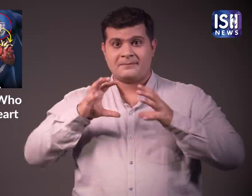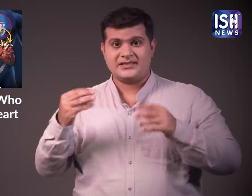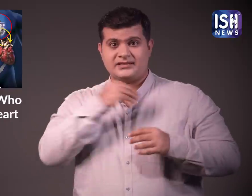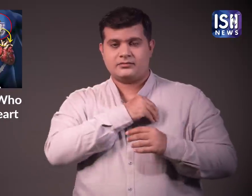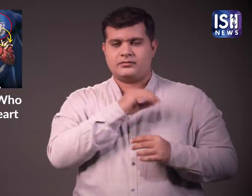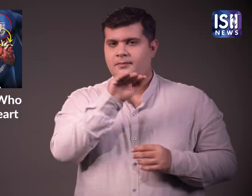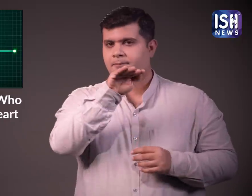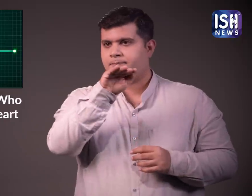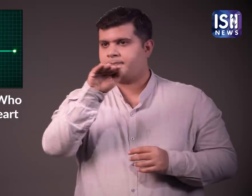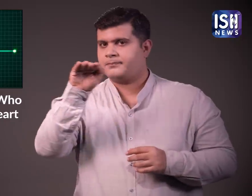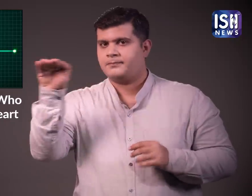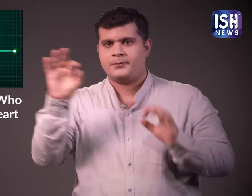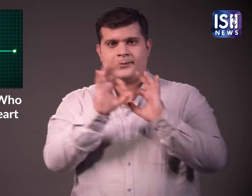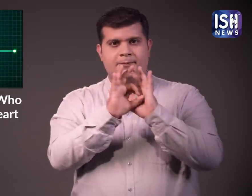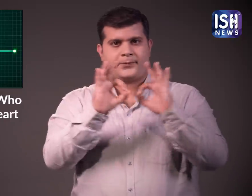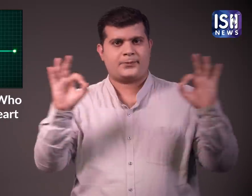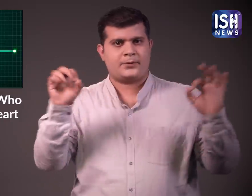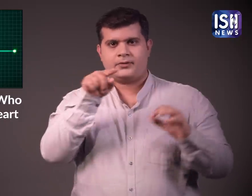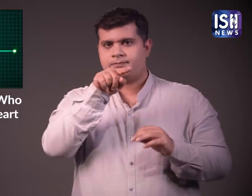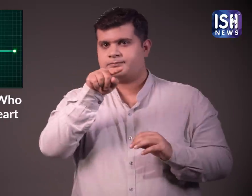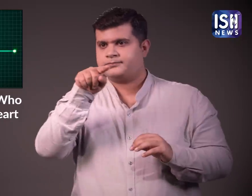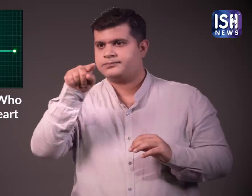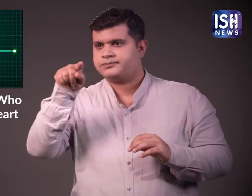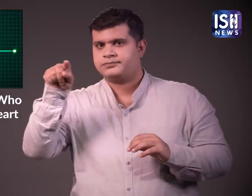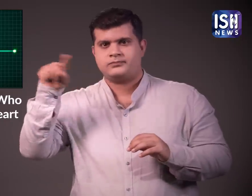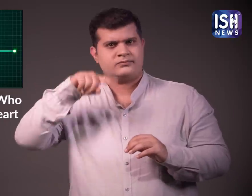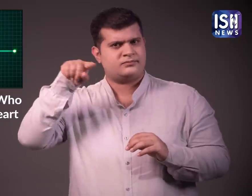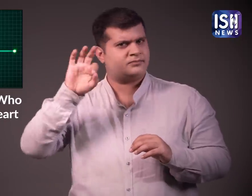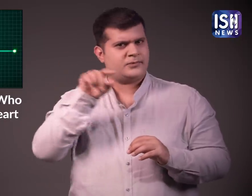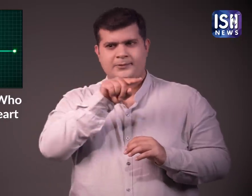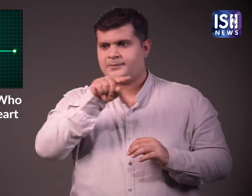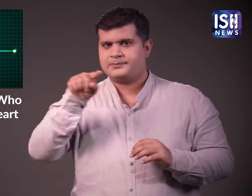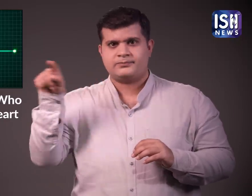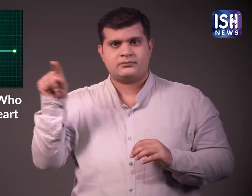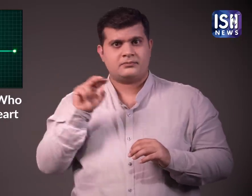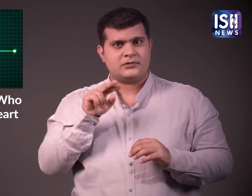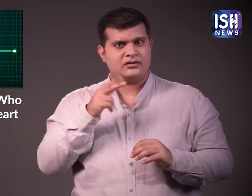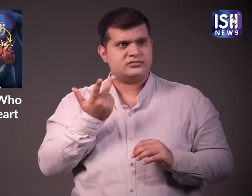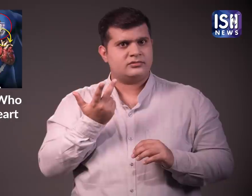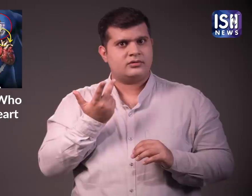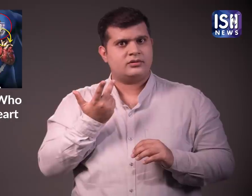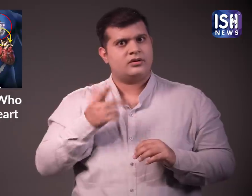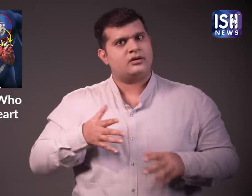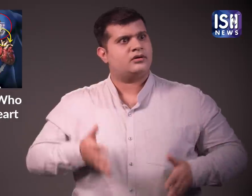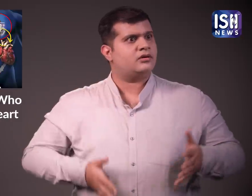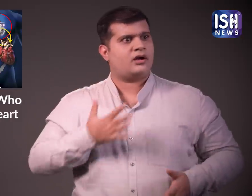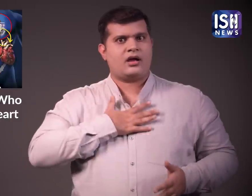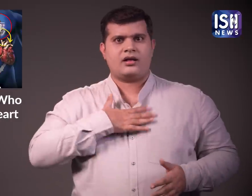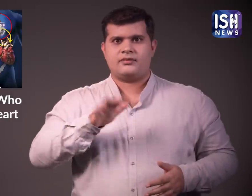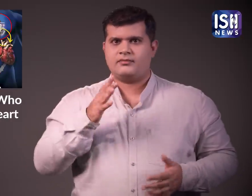जब उन्होंने बचरे की जांच की तो कोई पल्स नहीं थी और EKG टेस्ट में एक